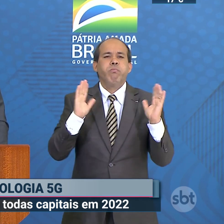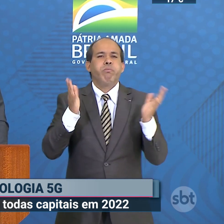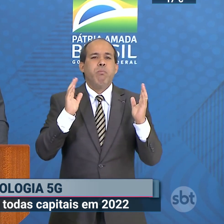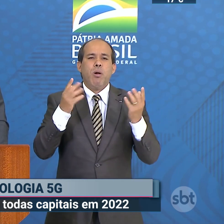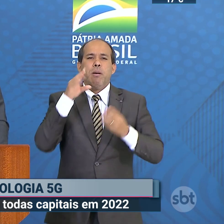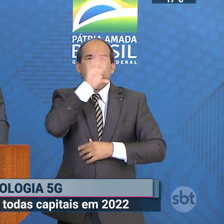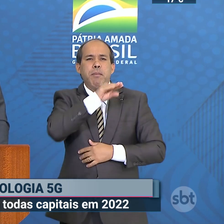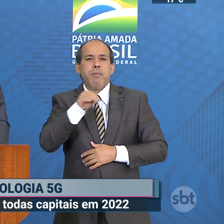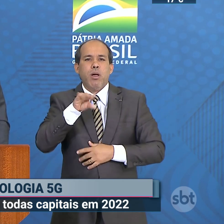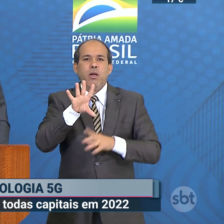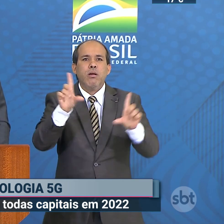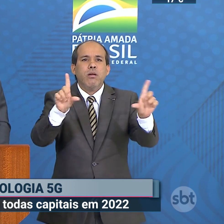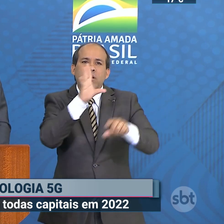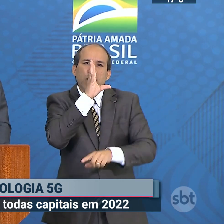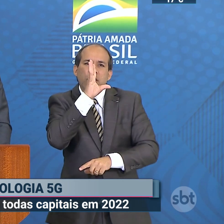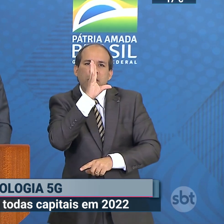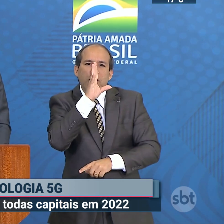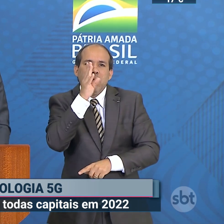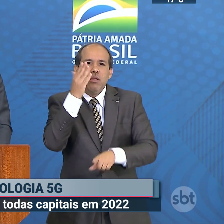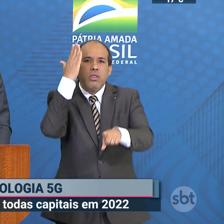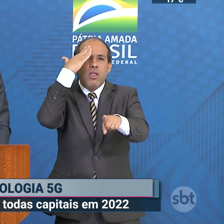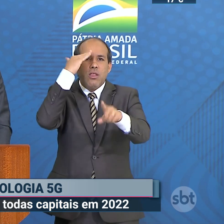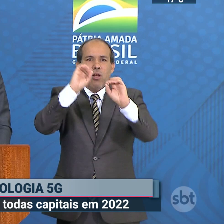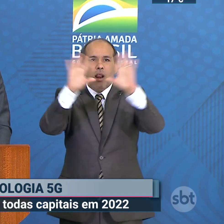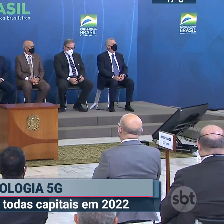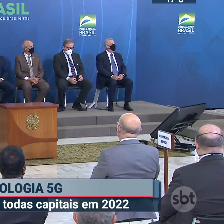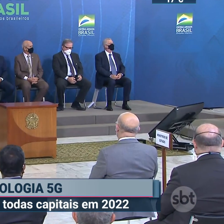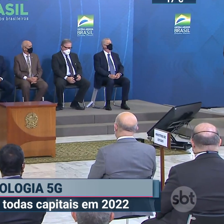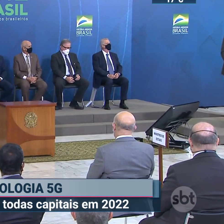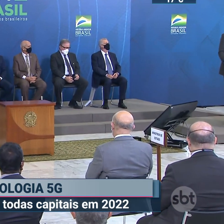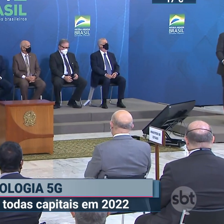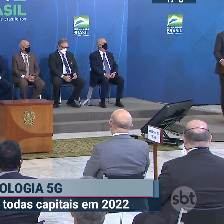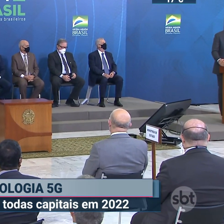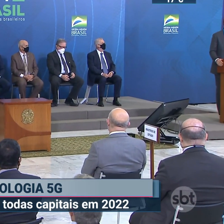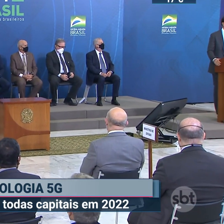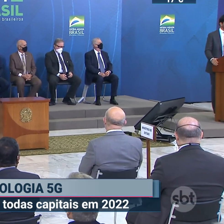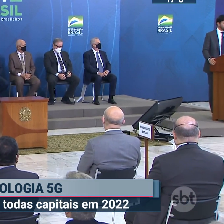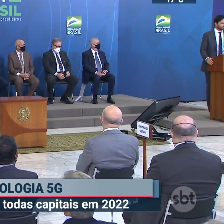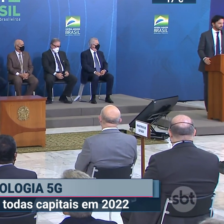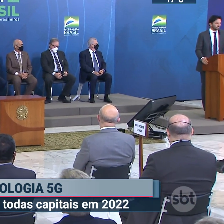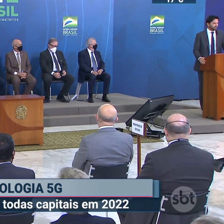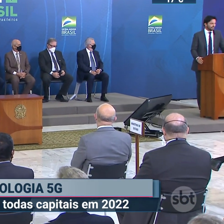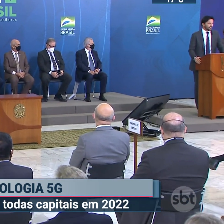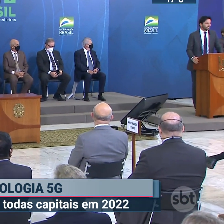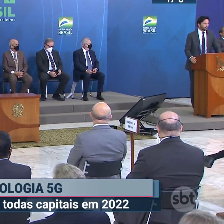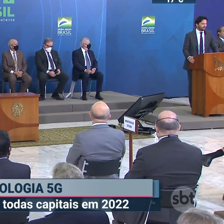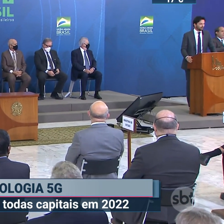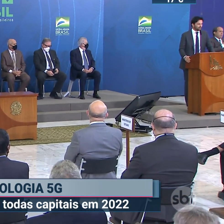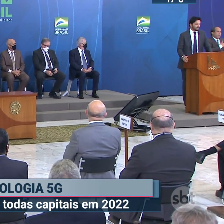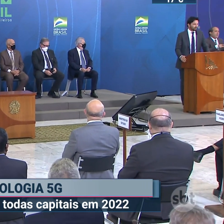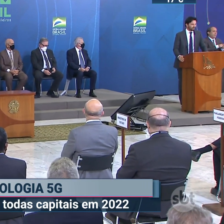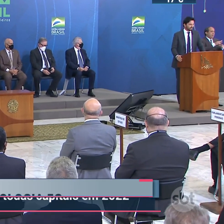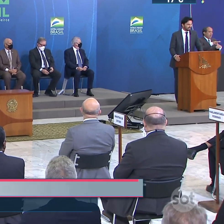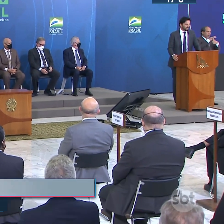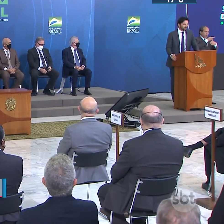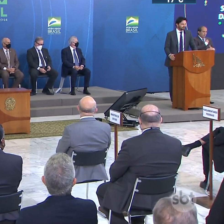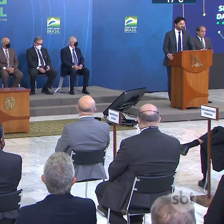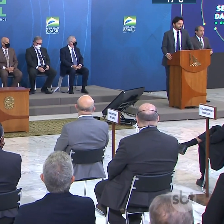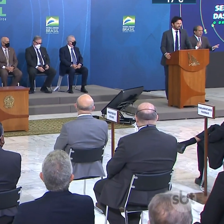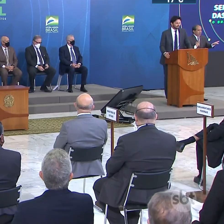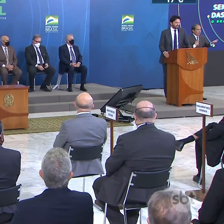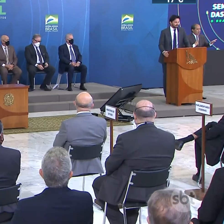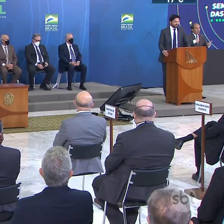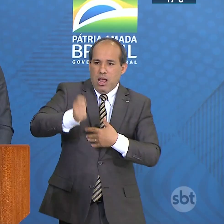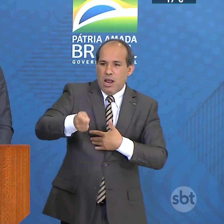que o governo espera a liberação do Tribunal de Contas da União para fazer ainda este ano o leilão da quinta geração de